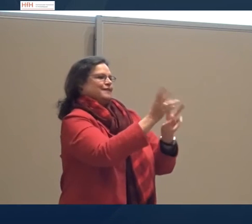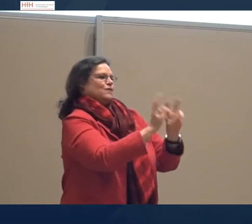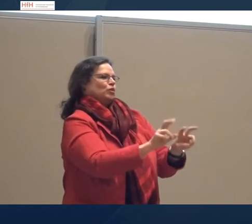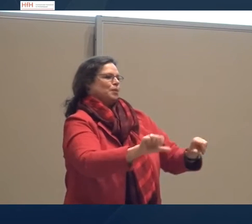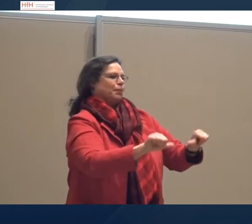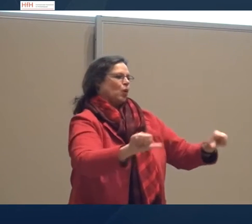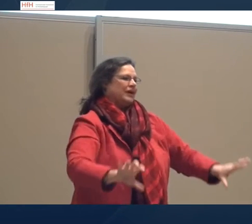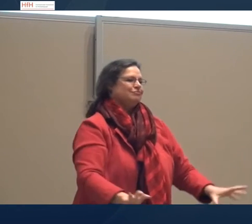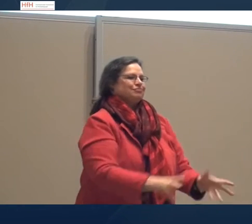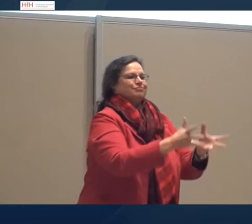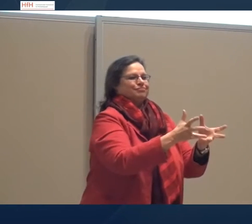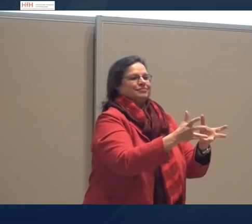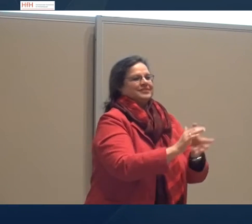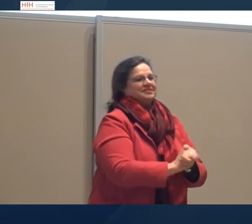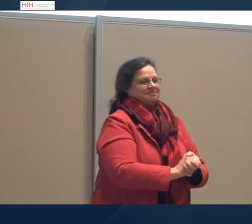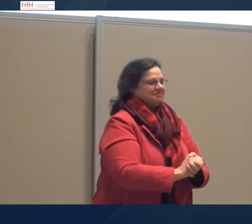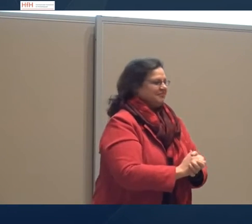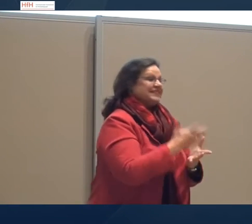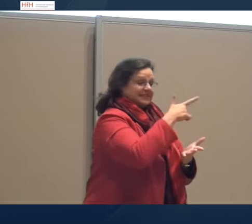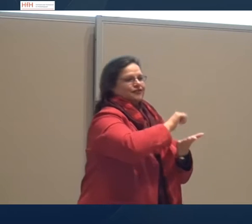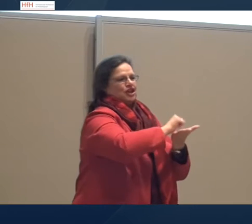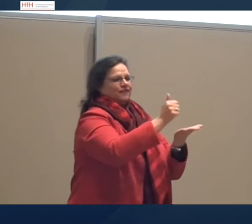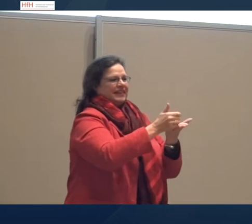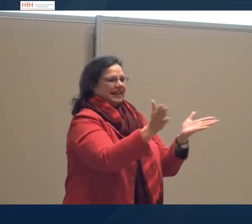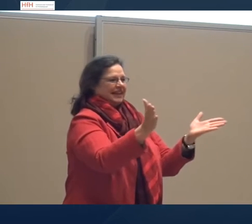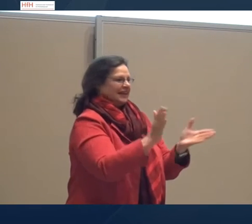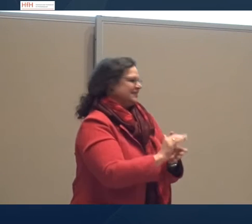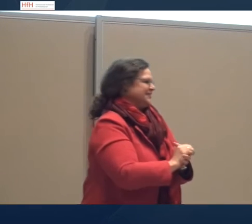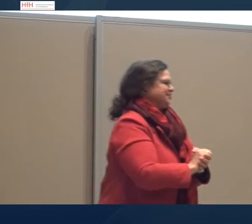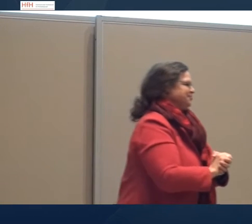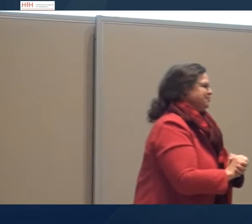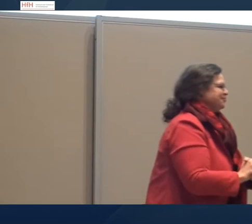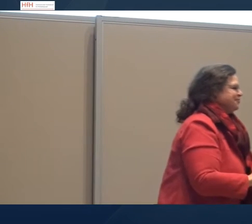Und diese Forschung, die hat nun begonnen. Diese Zeitschriften, diese Artikel sind schon veröffentlicht.